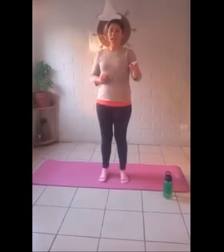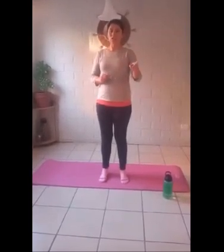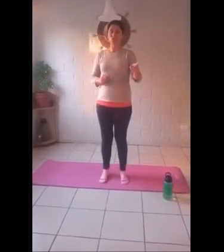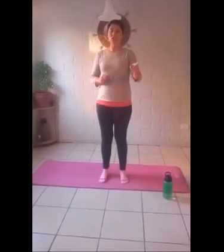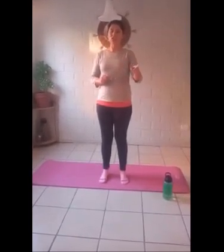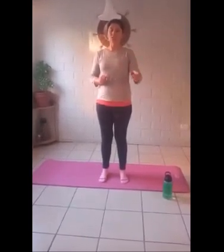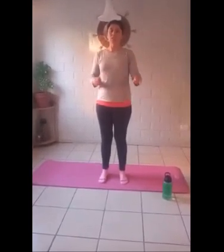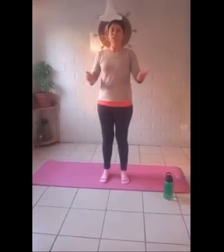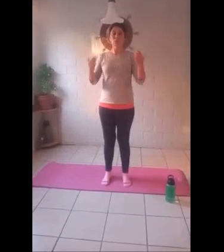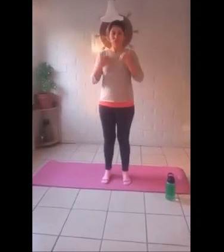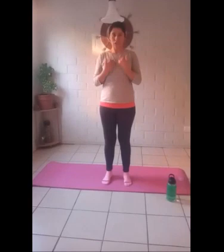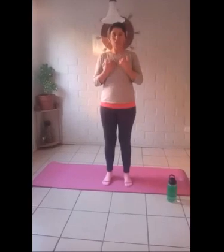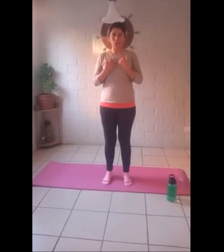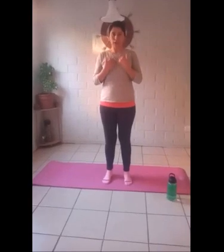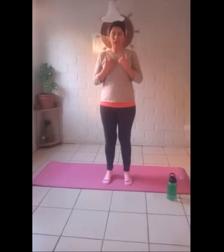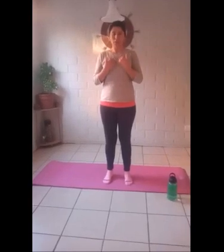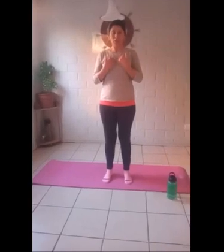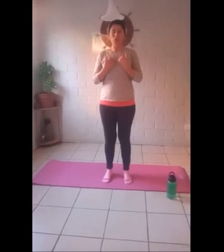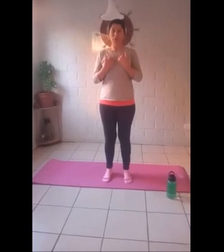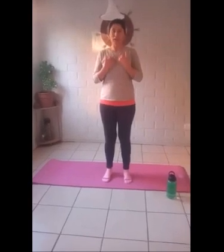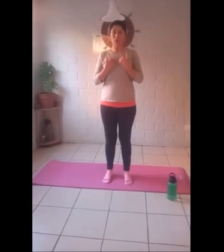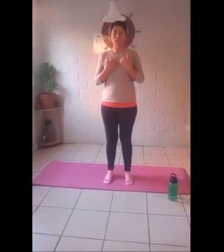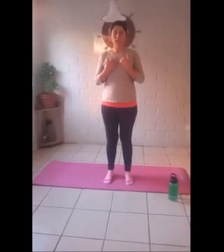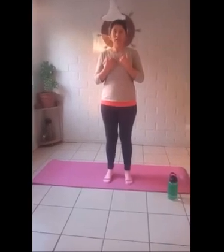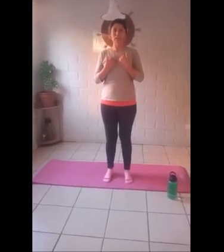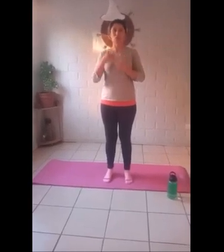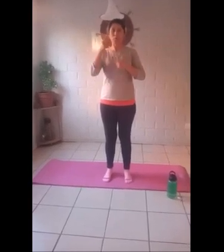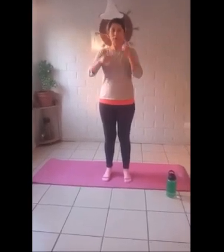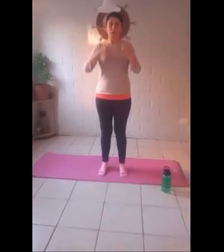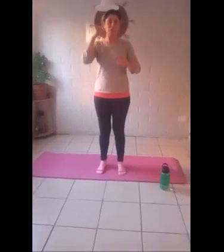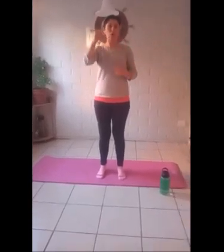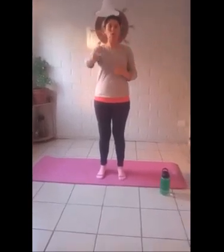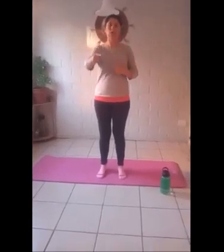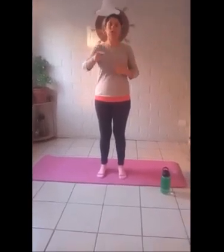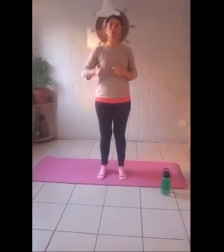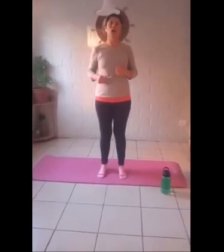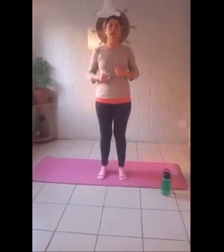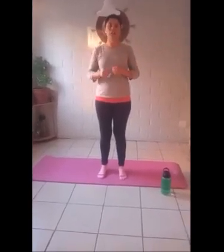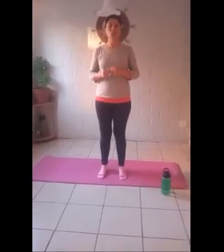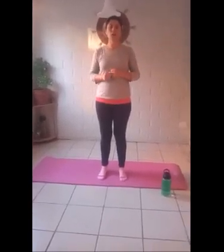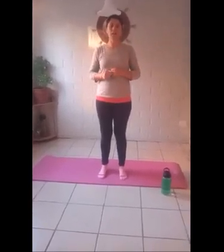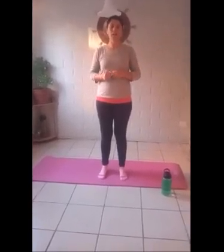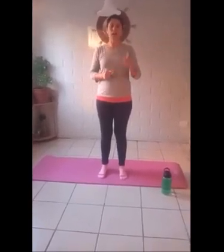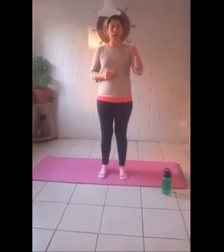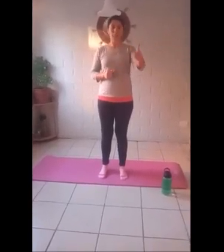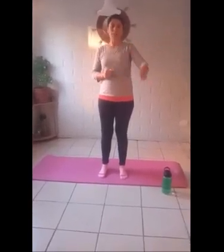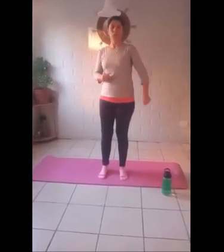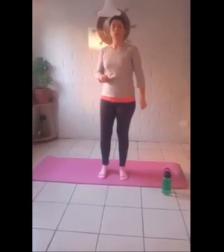canción y yo se los voy a mostrar los ejercicios para que después ustedes lo hagan en sus casas. ¡Vamos!